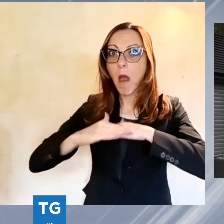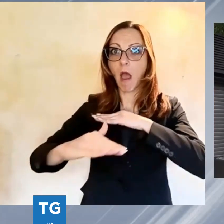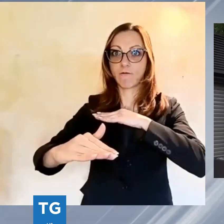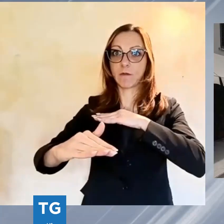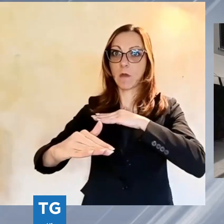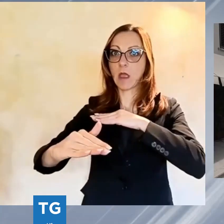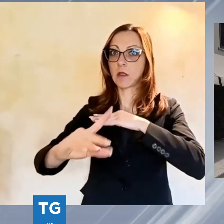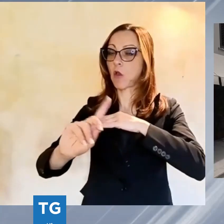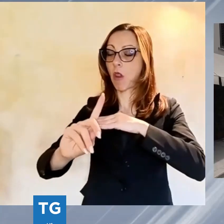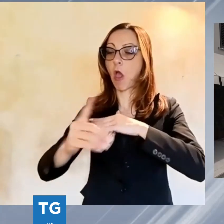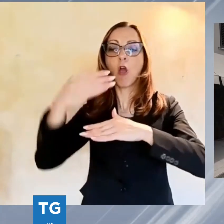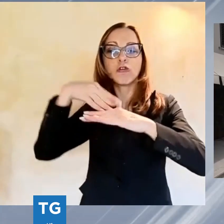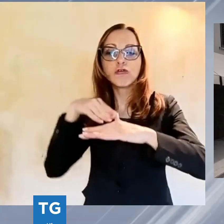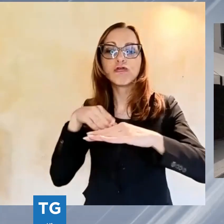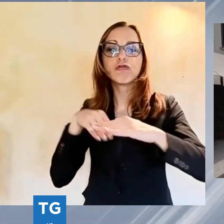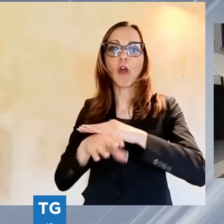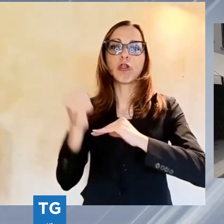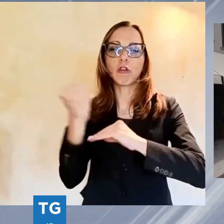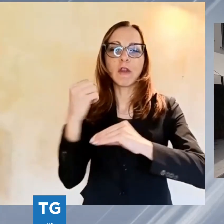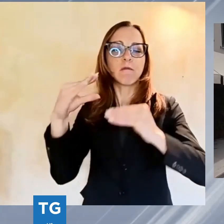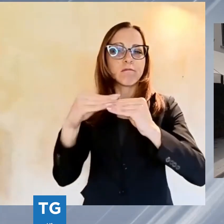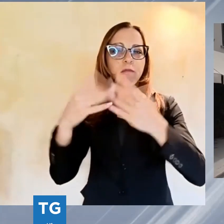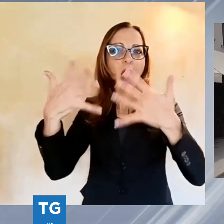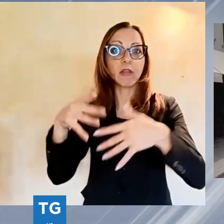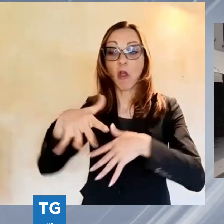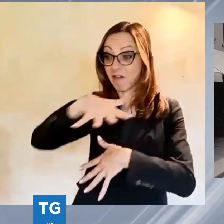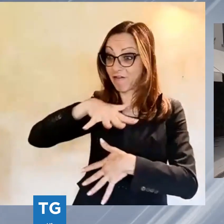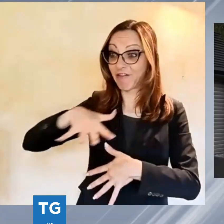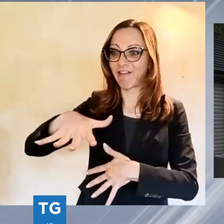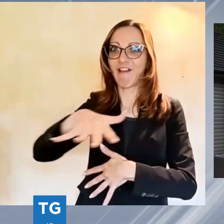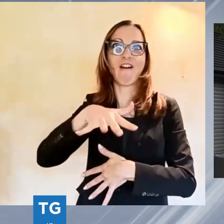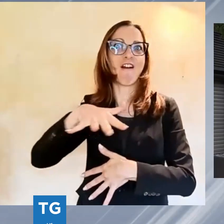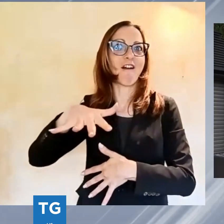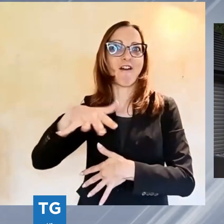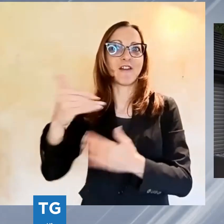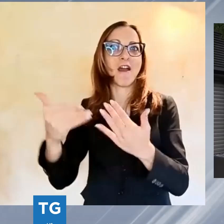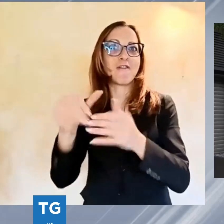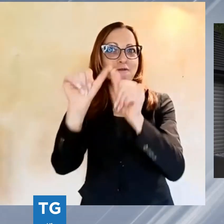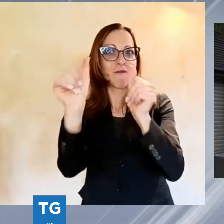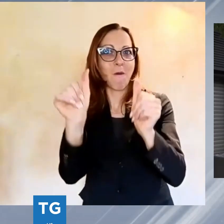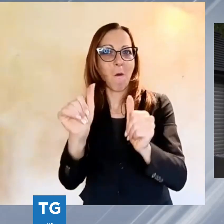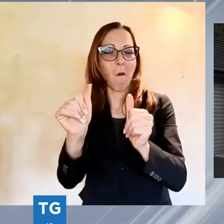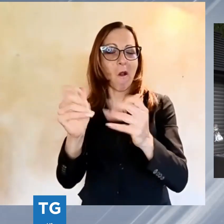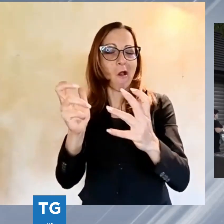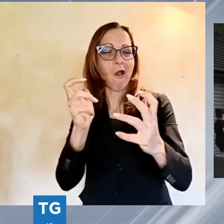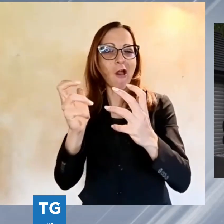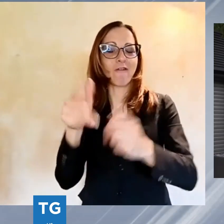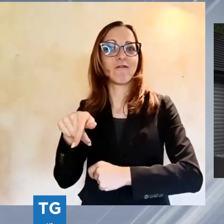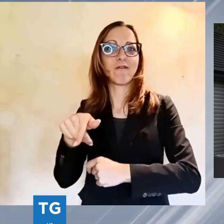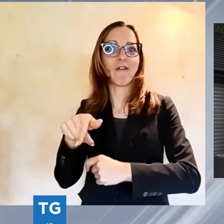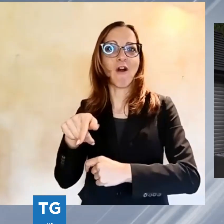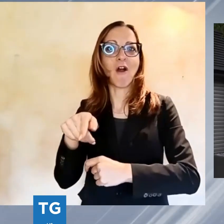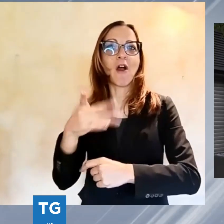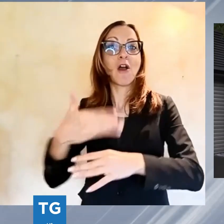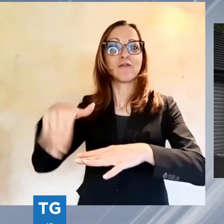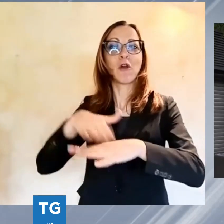importanti. È una zona che prende un nuovo aspetto e soprattutto caratterizza un paese come Forte dei